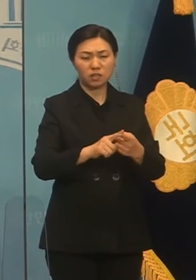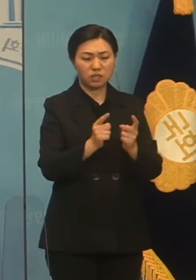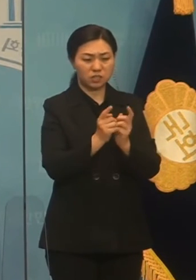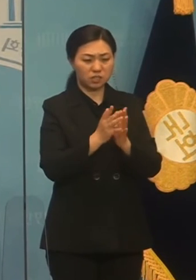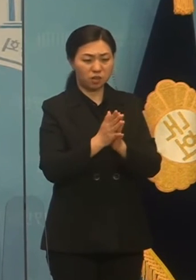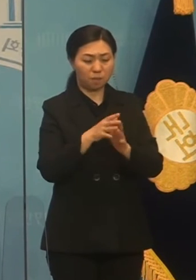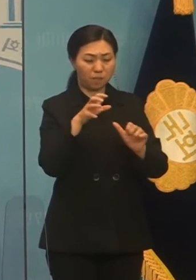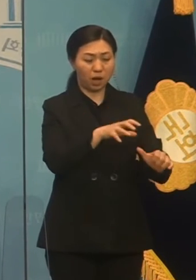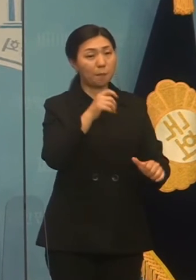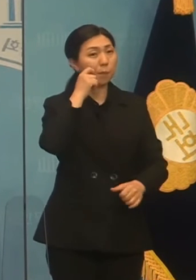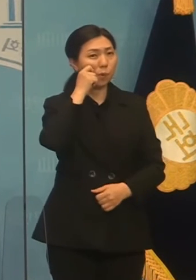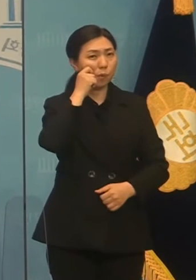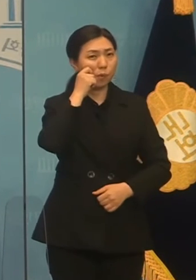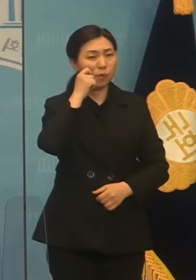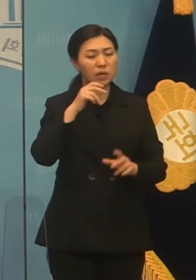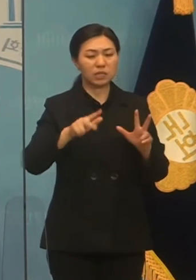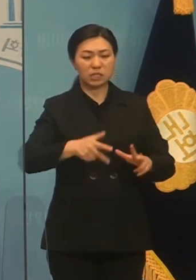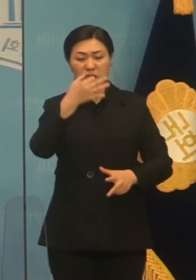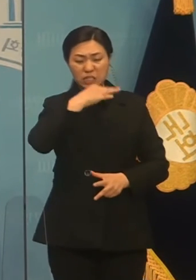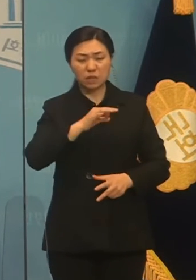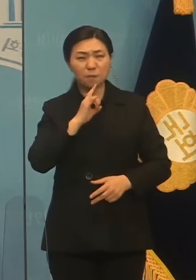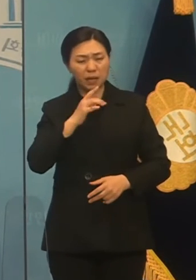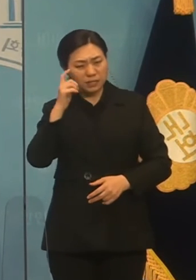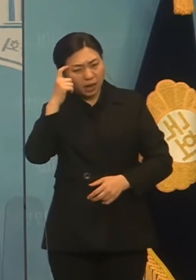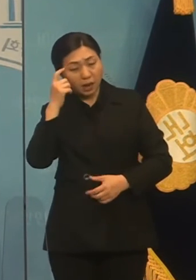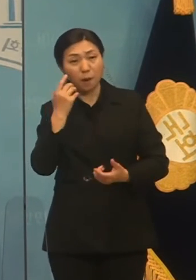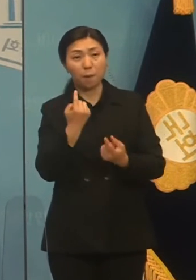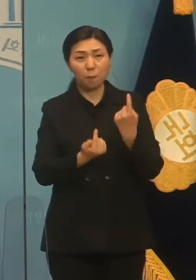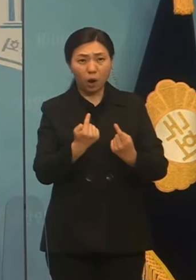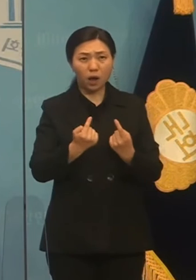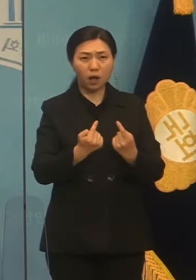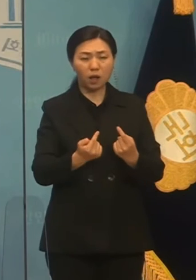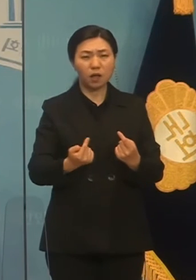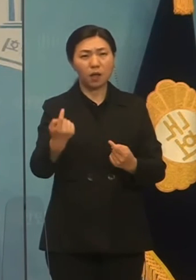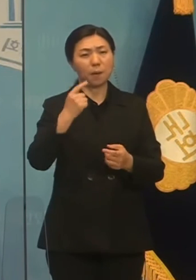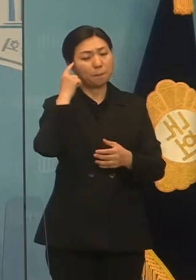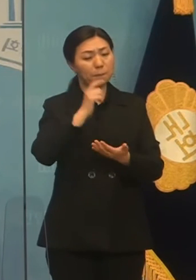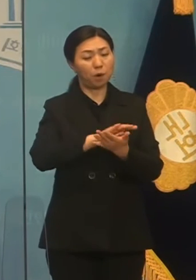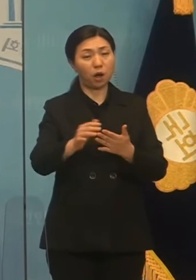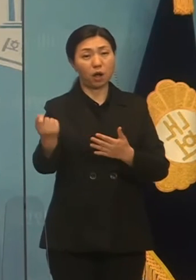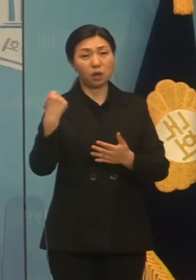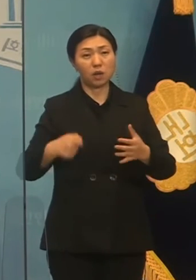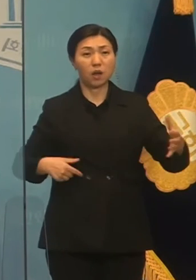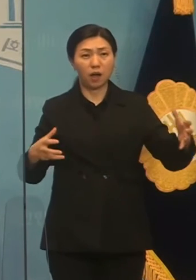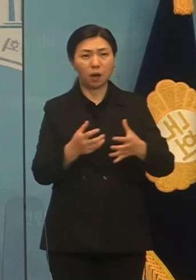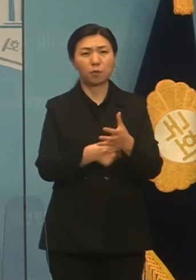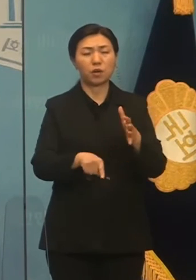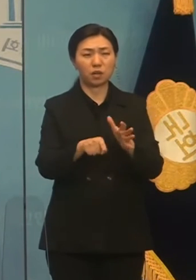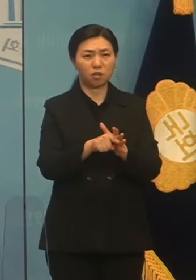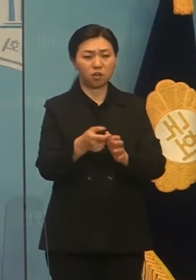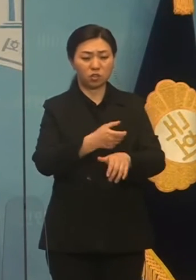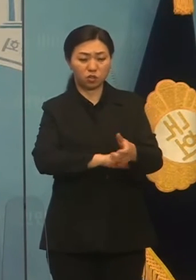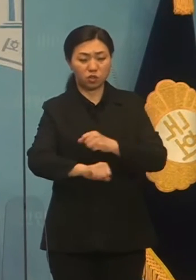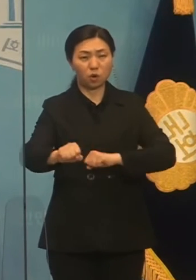당장의 이행관계에 얽매이기보다 평화 공동체로 이행하기 위한 적극적인 역할이 필요할 수 있습니다.